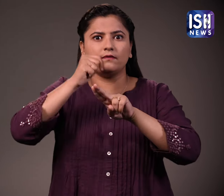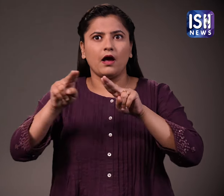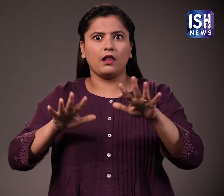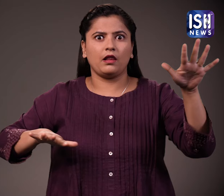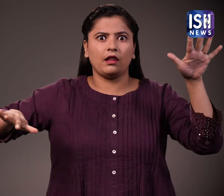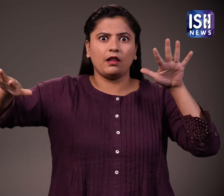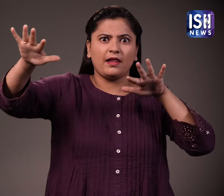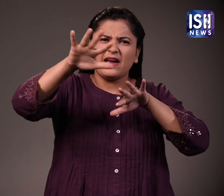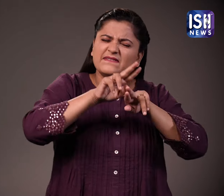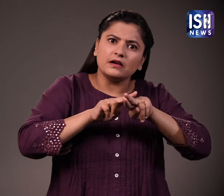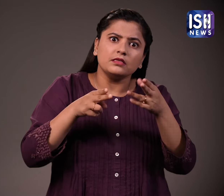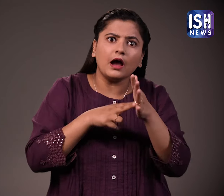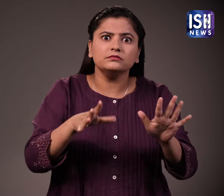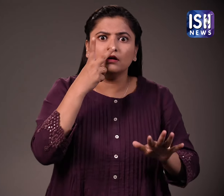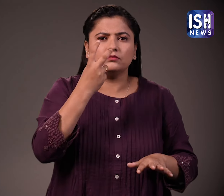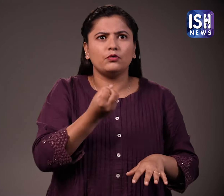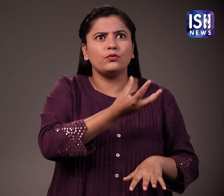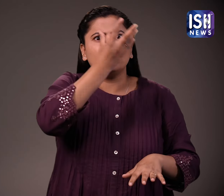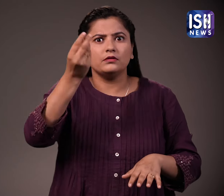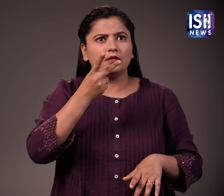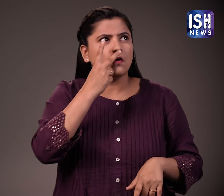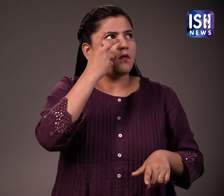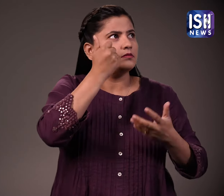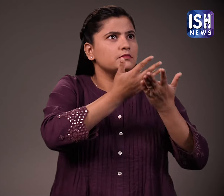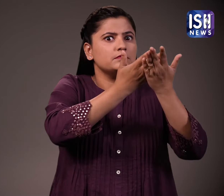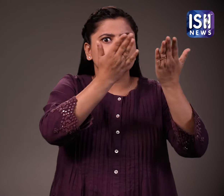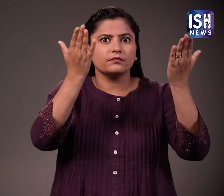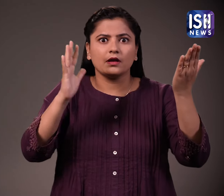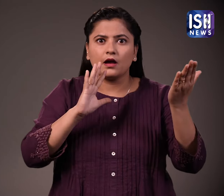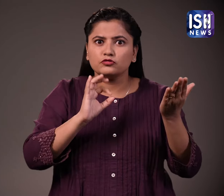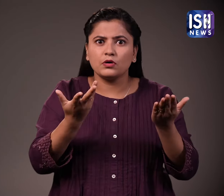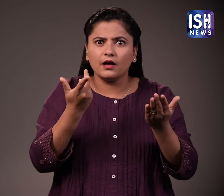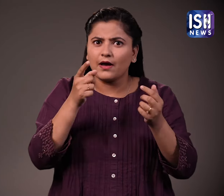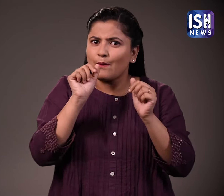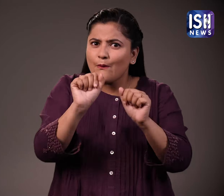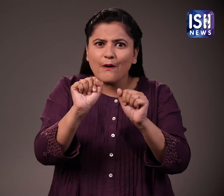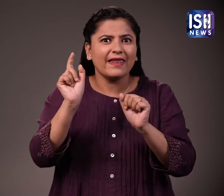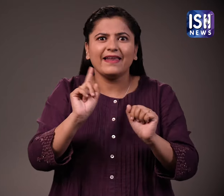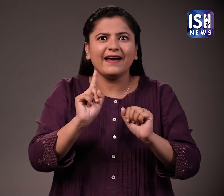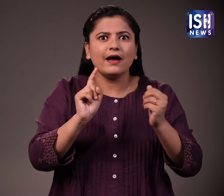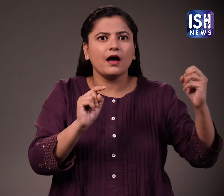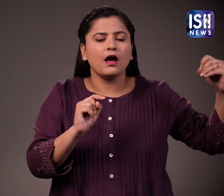से आए रेतिले तूफान के कारण पूरा शहर पूरे दिन धूल और नारंगी रंग से ढखा रहा